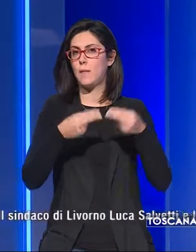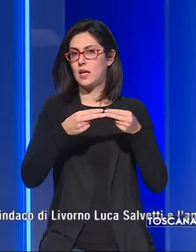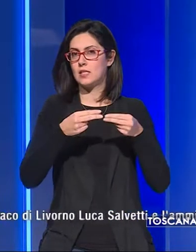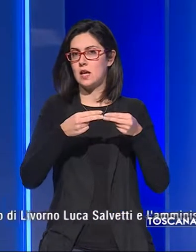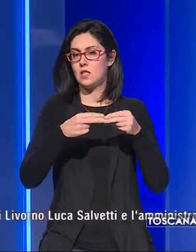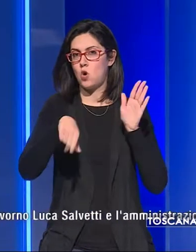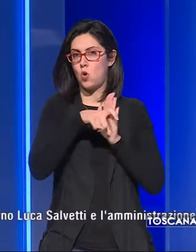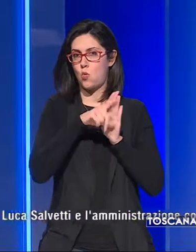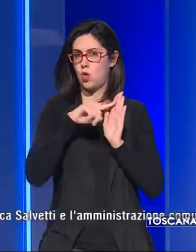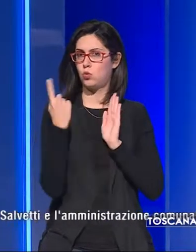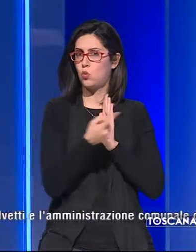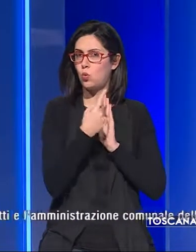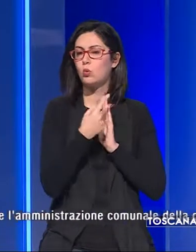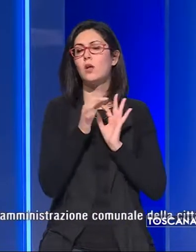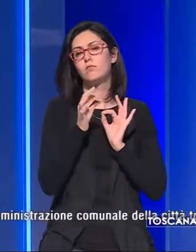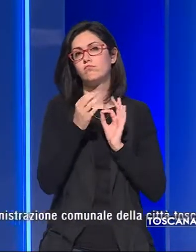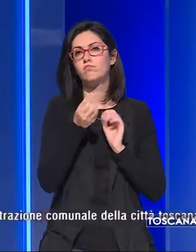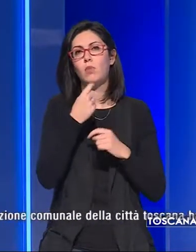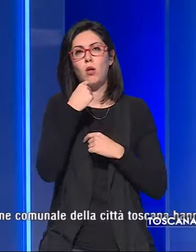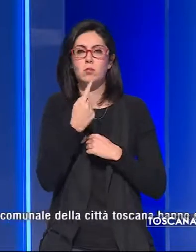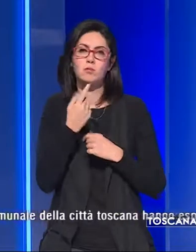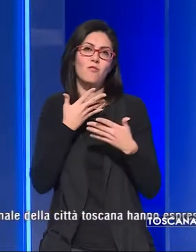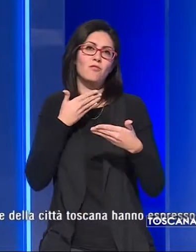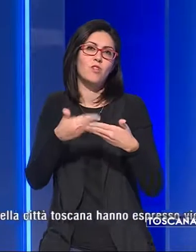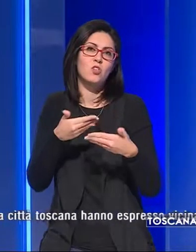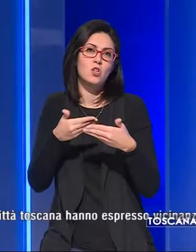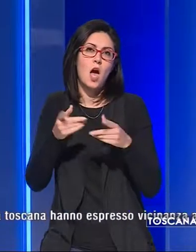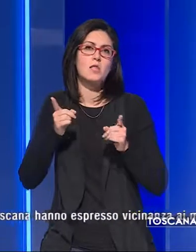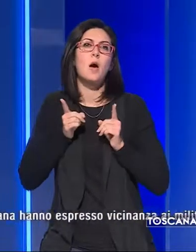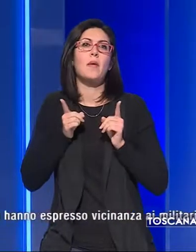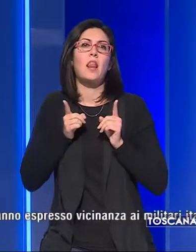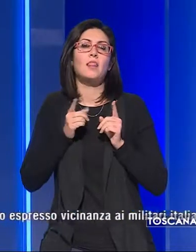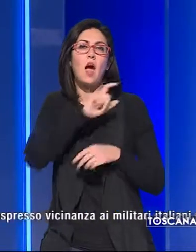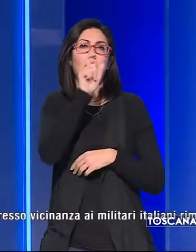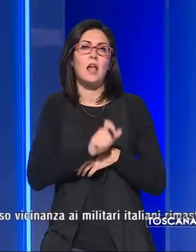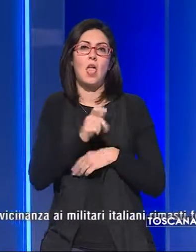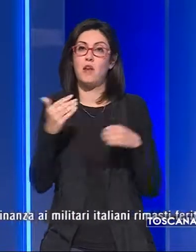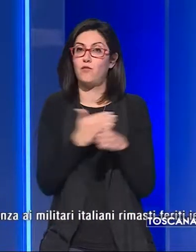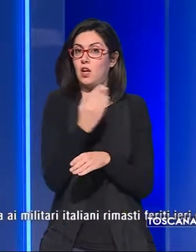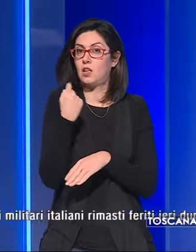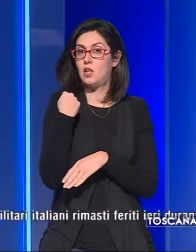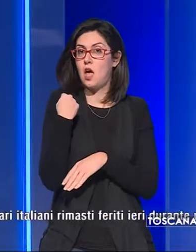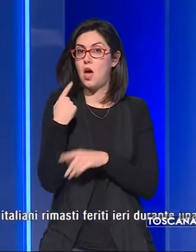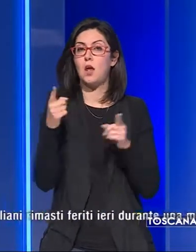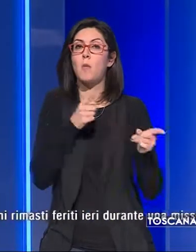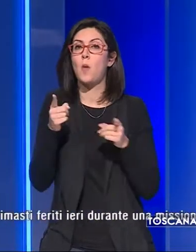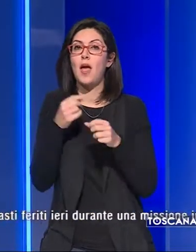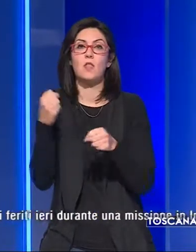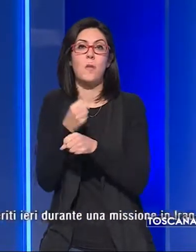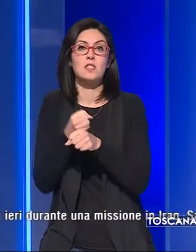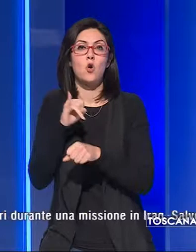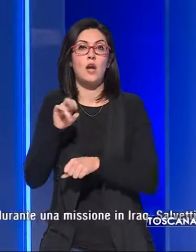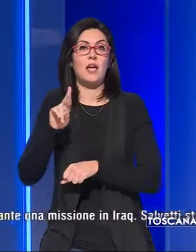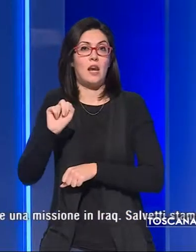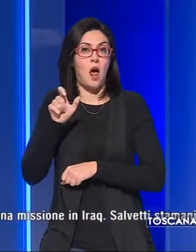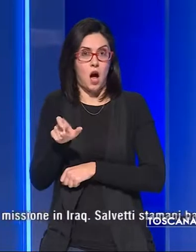comunale hanno espresso vicinanza ai militari italiani rimasti feriti ieri durante una missione in Iraq.